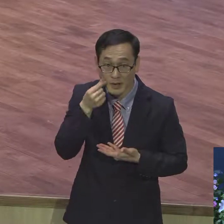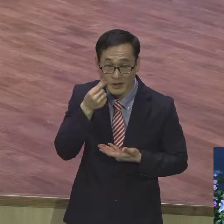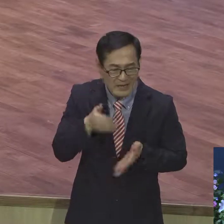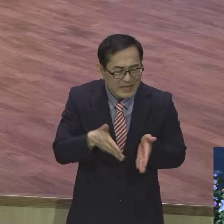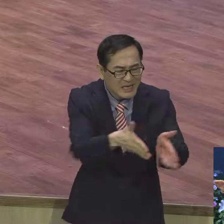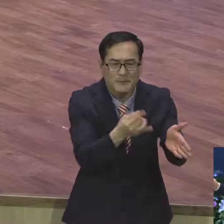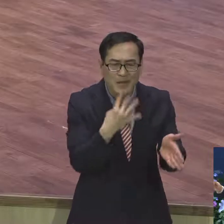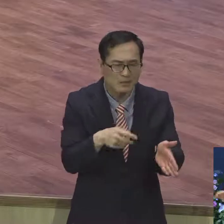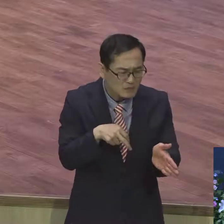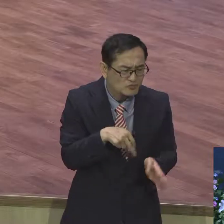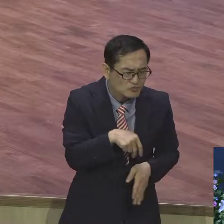탁탁탁탁